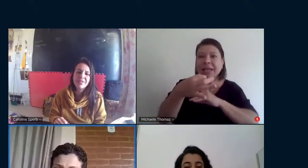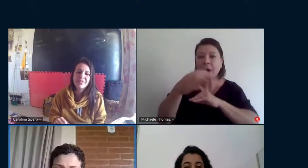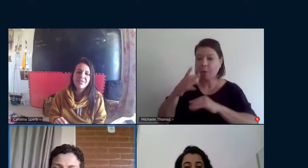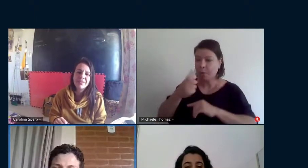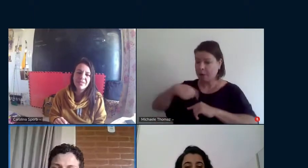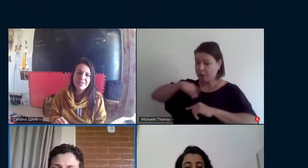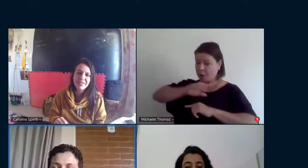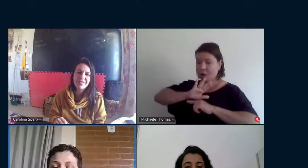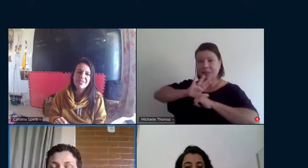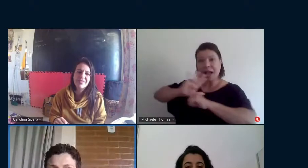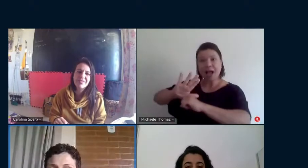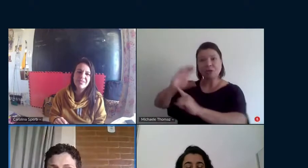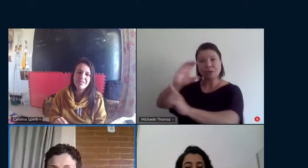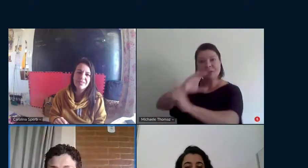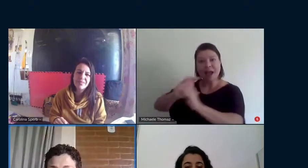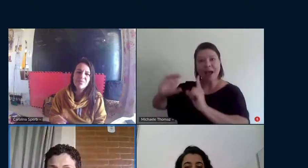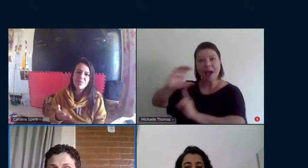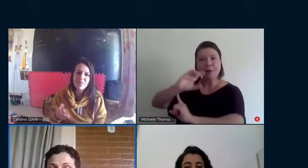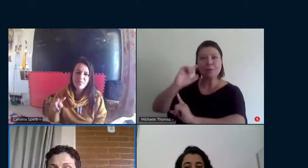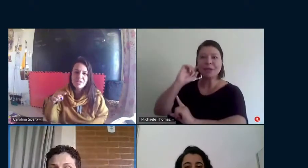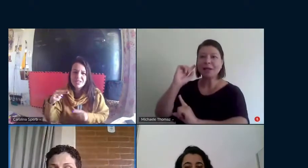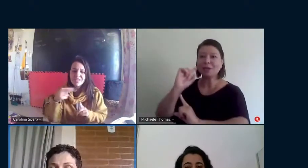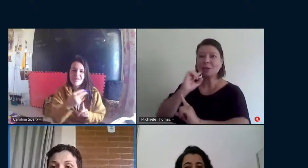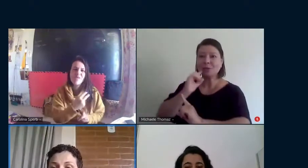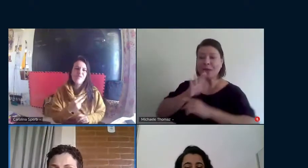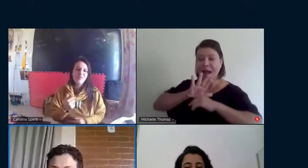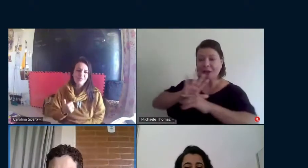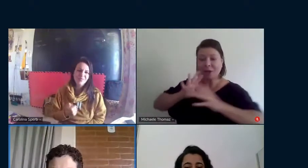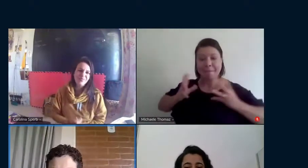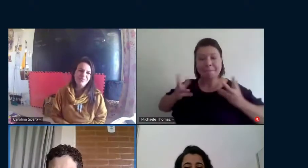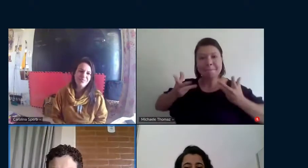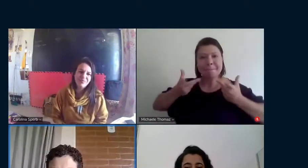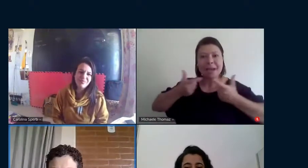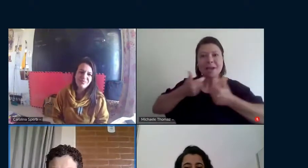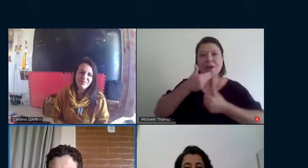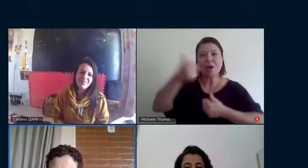com mais qualidade. Muito obrigada. eu vou